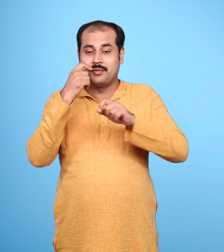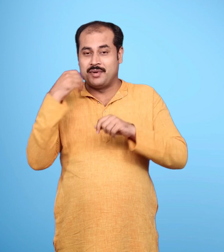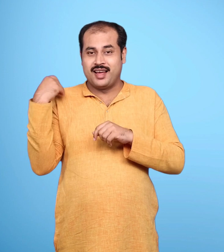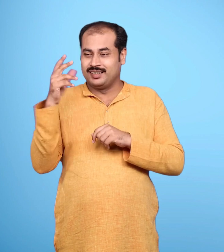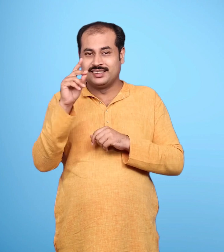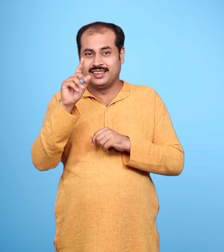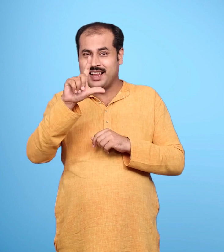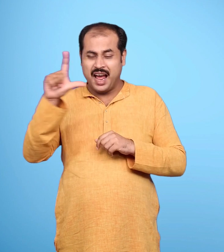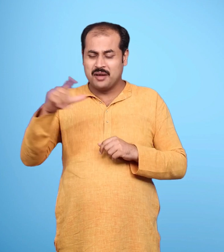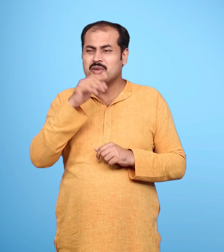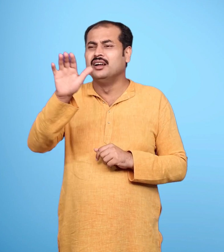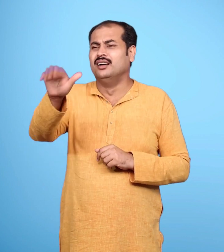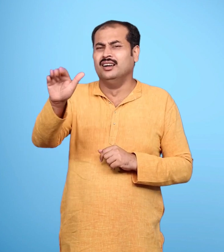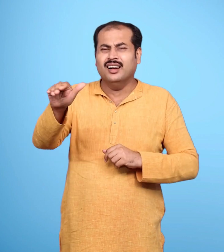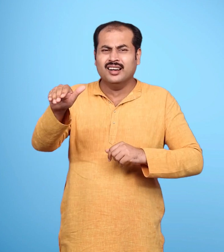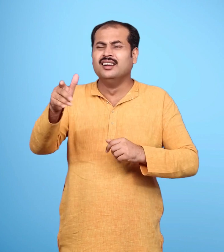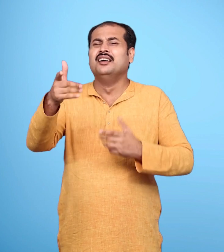उन्होंने लक्षमन से कहा तुम जल्दी जो